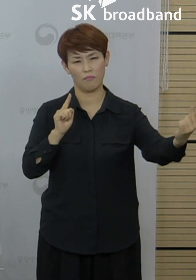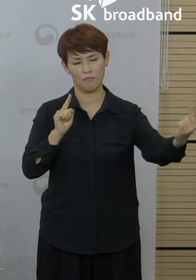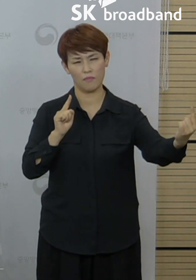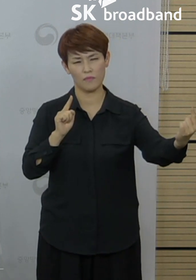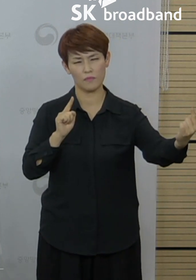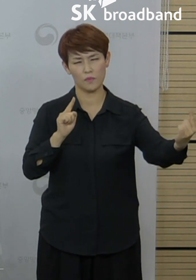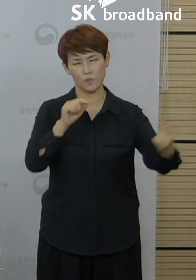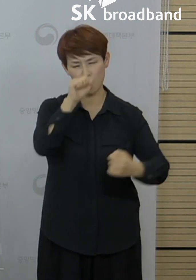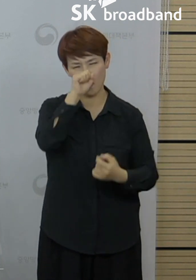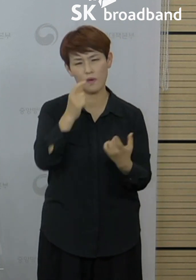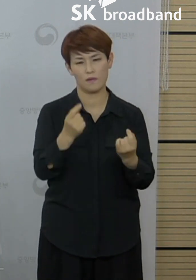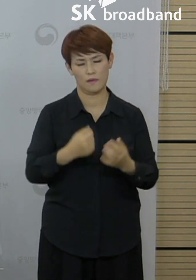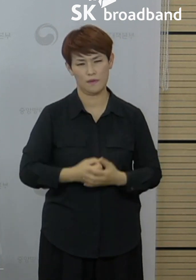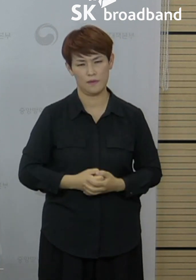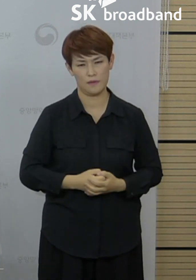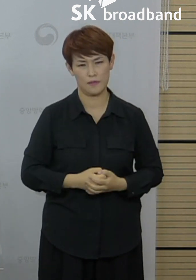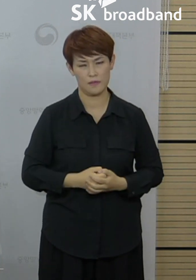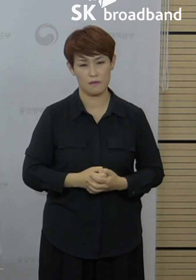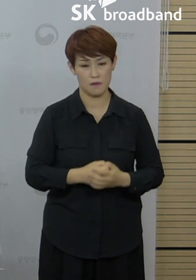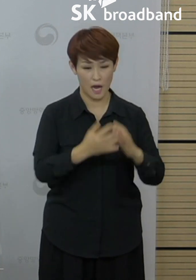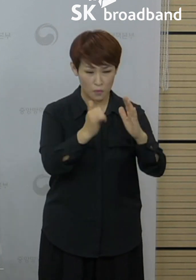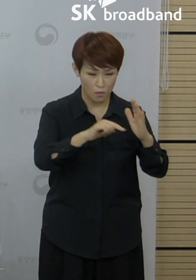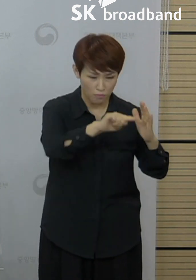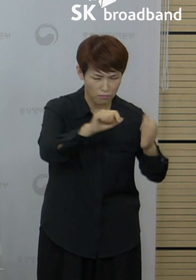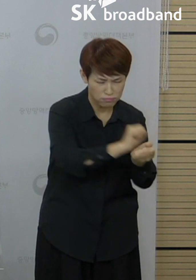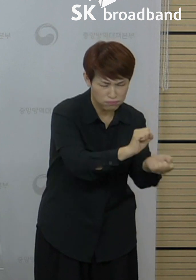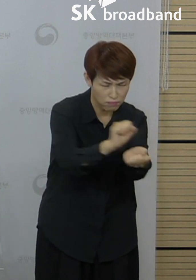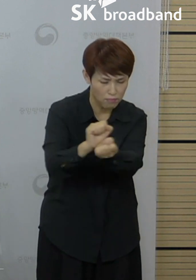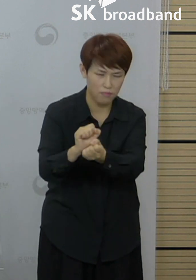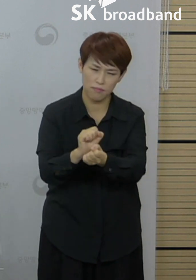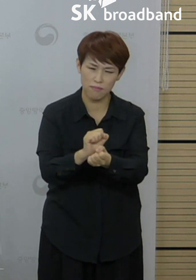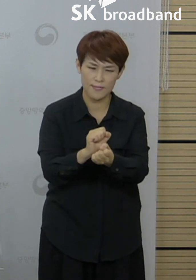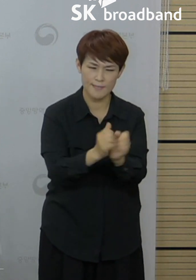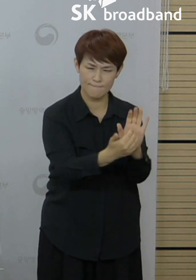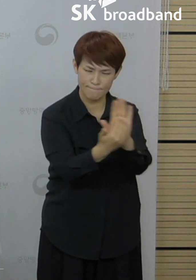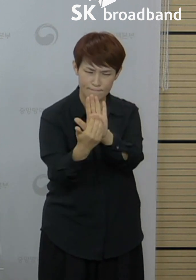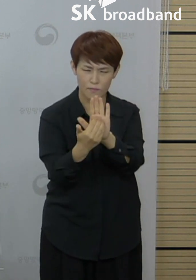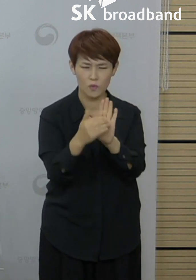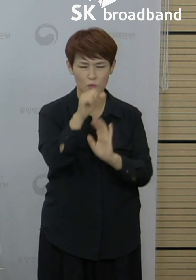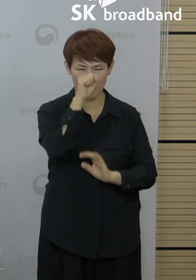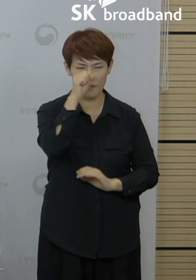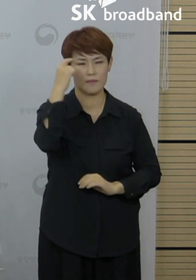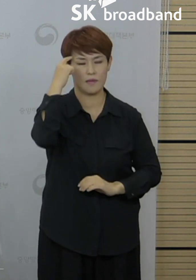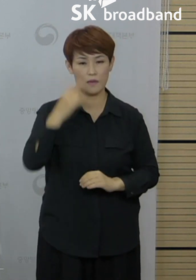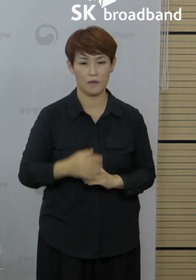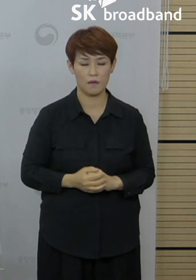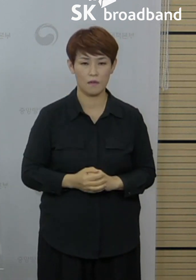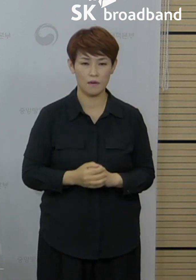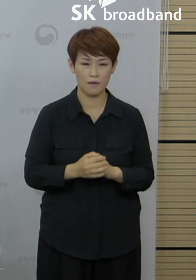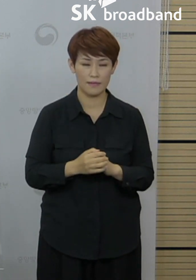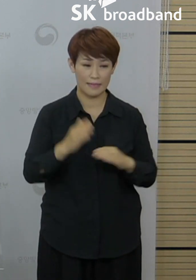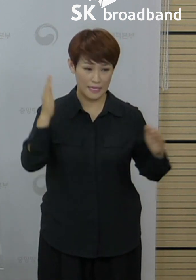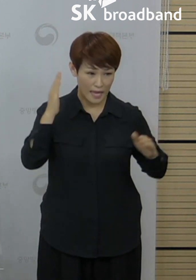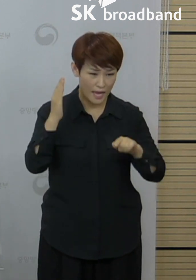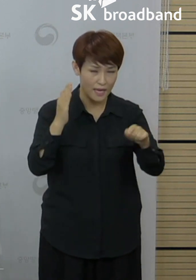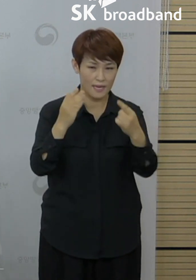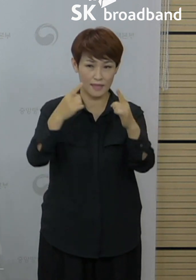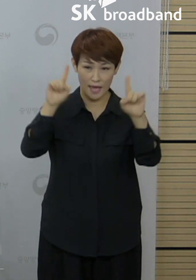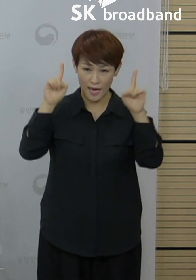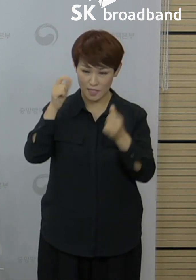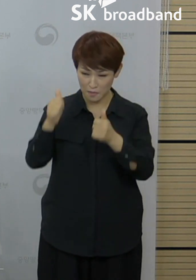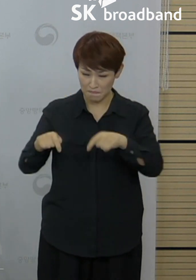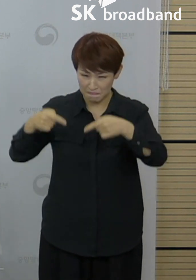가족 내에서의 감염 가능성을 줄이는 데 도움이 된다는 말씀을 드리고 수험생은 수능 전날까지